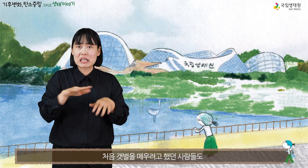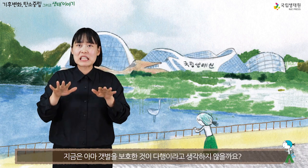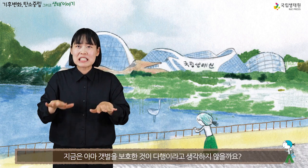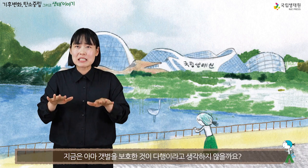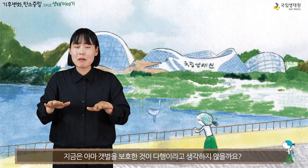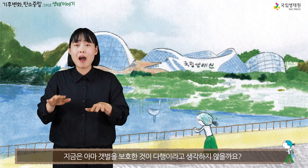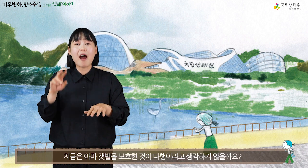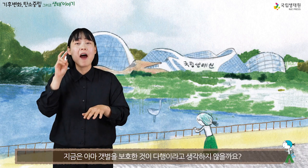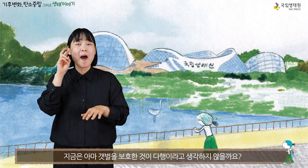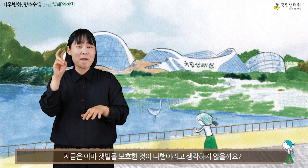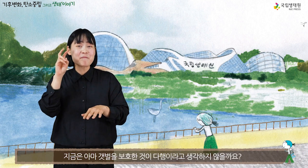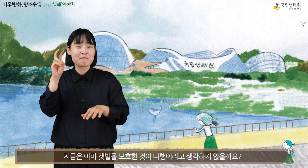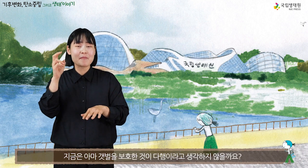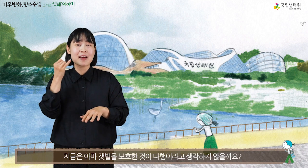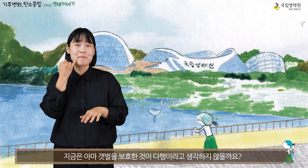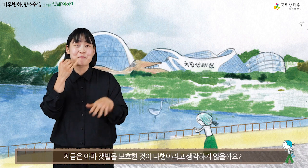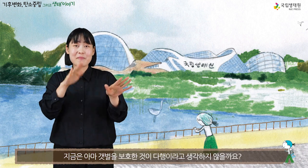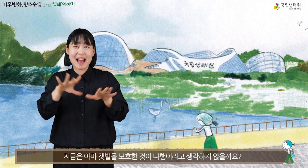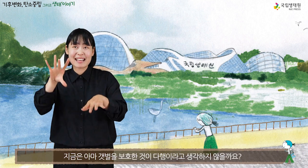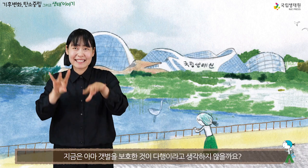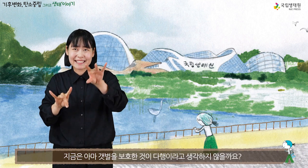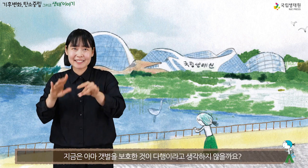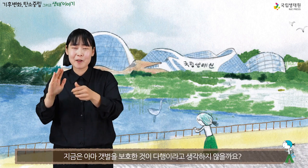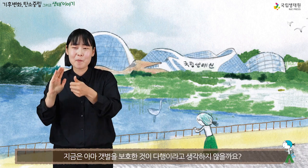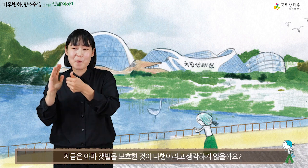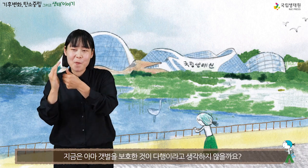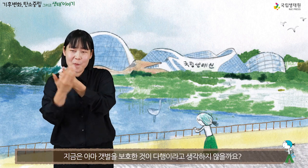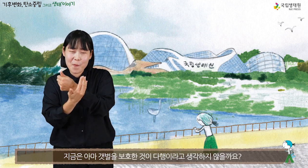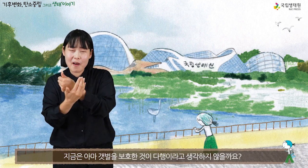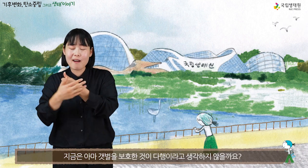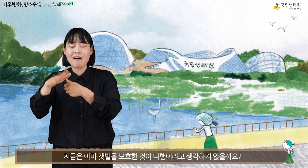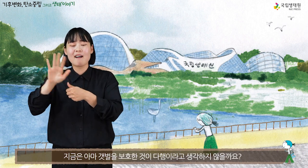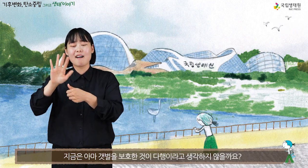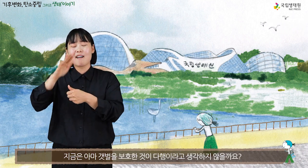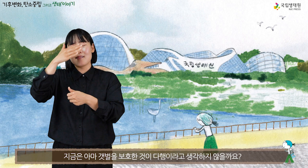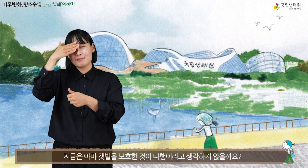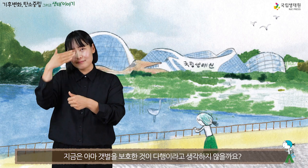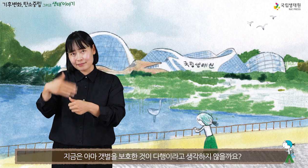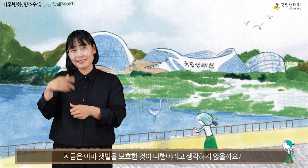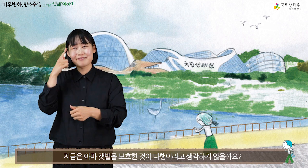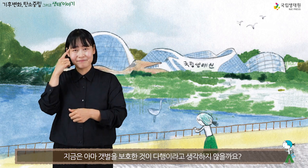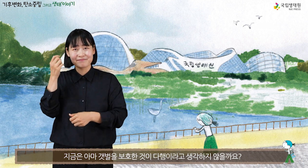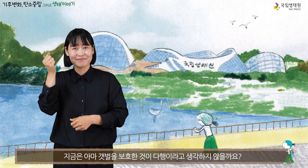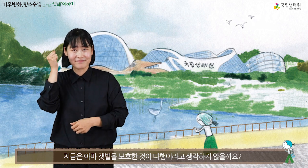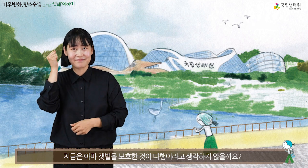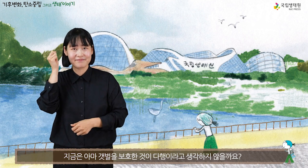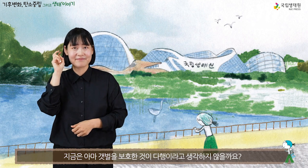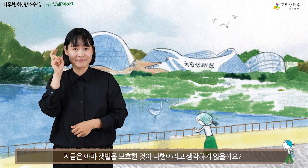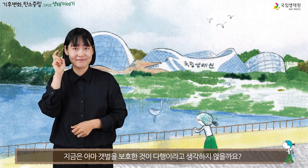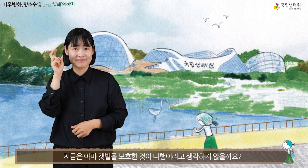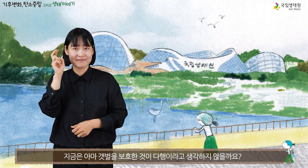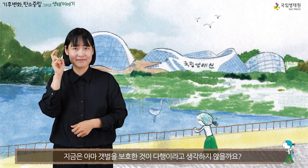지금은 아마 갯벌을 보호한 것이 다행이라고 생각하지 않을까요?